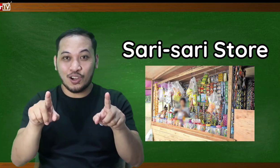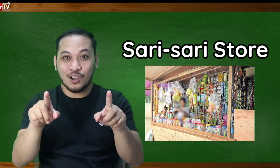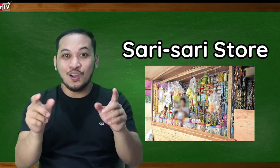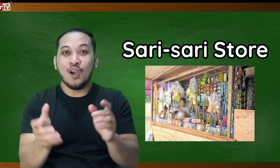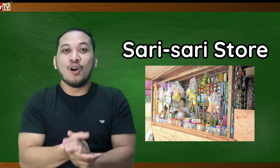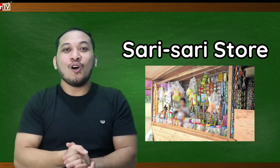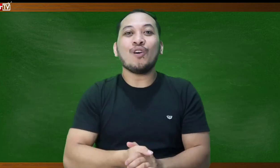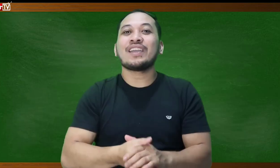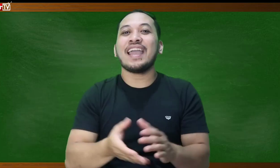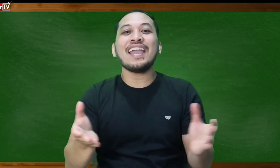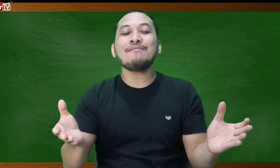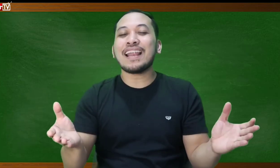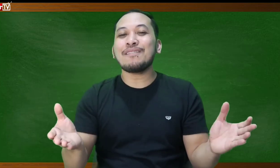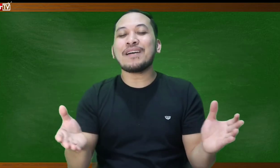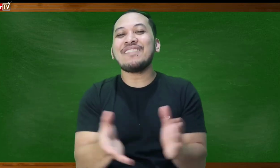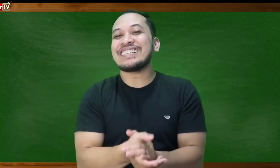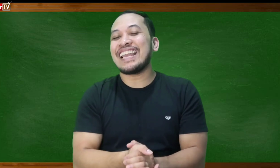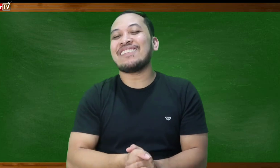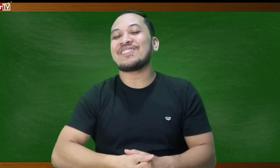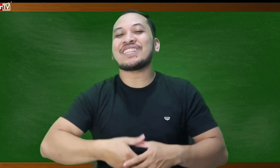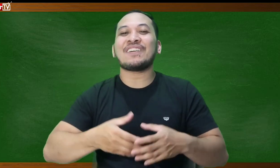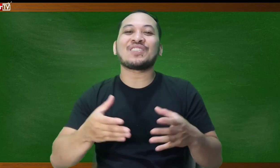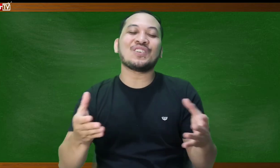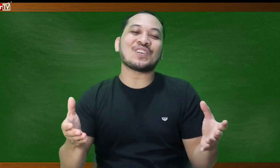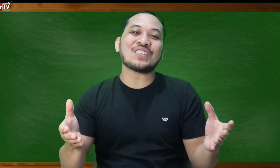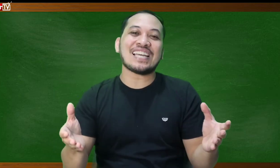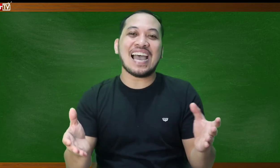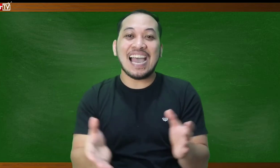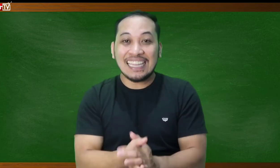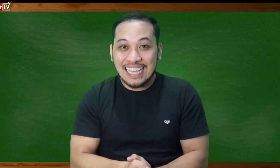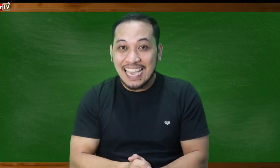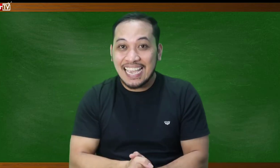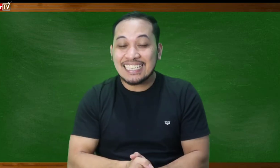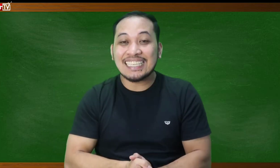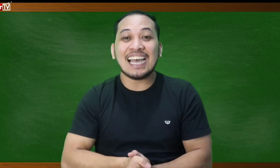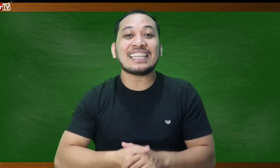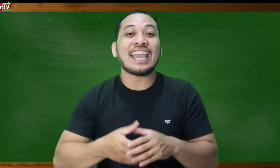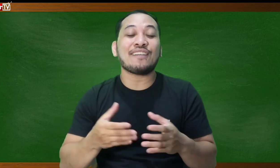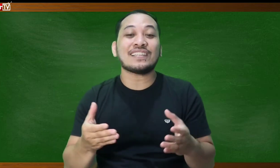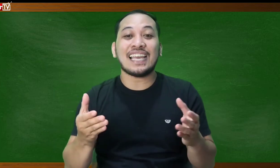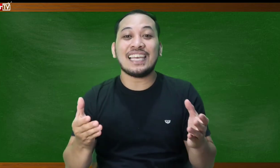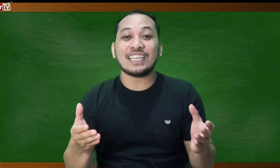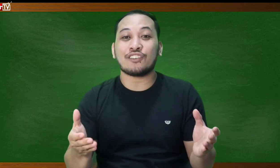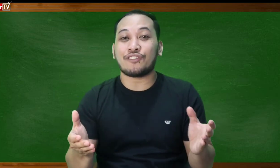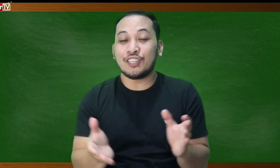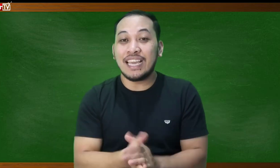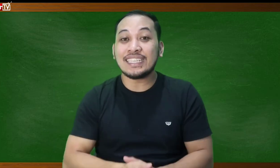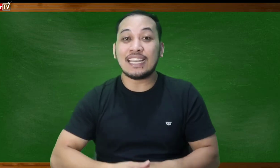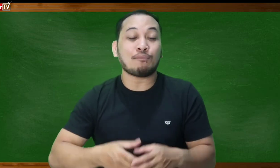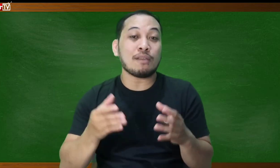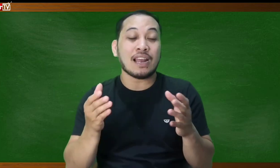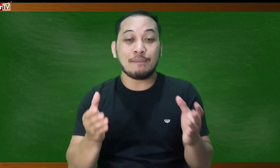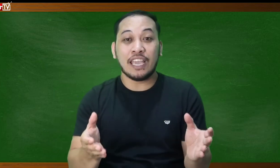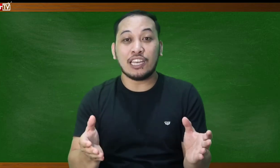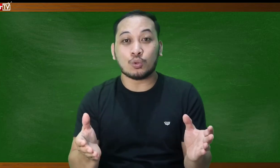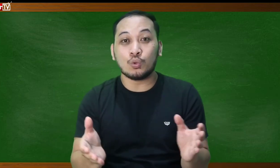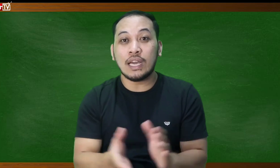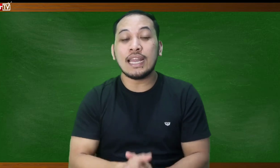ok maraming maraming salamat po sa pagtutok dyan sa atin sa ating FSL lesson for today sana po ay maraming kayong natutunan